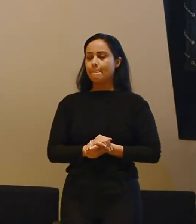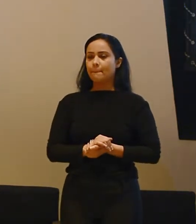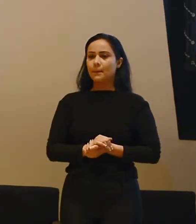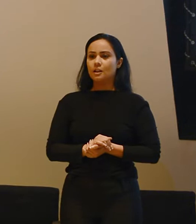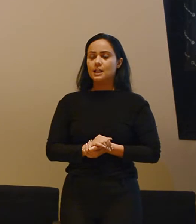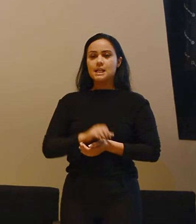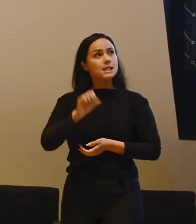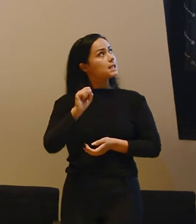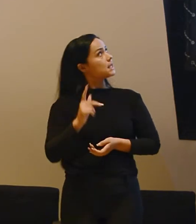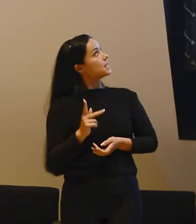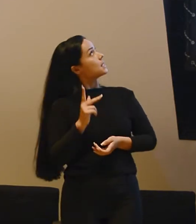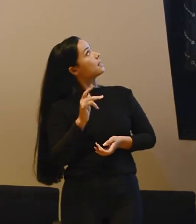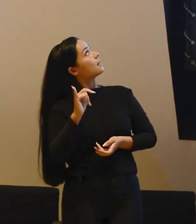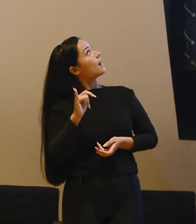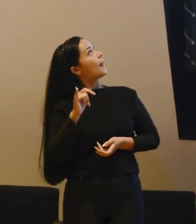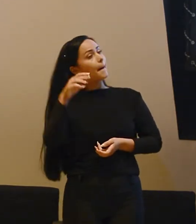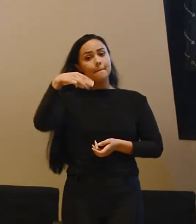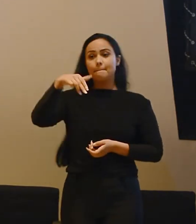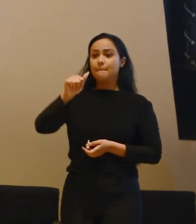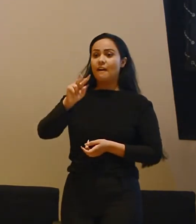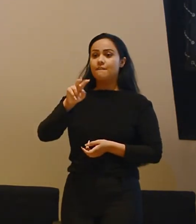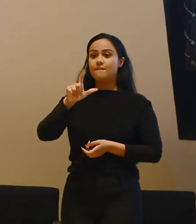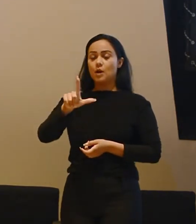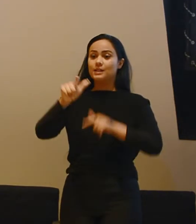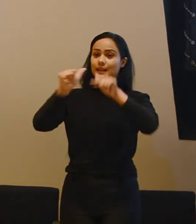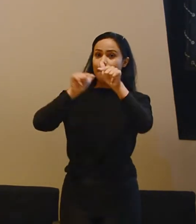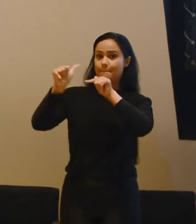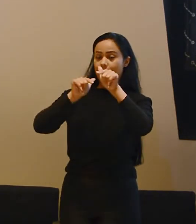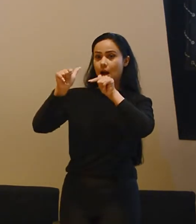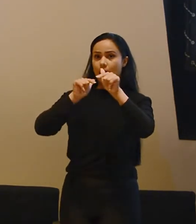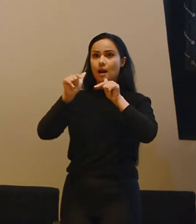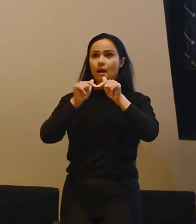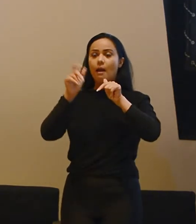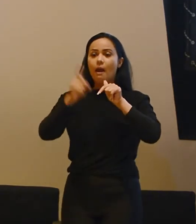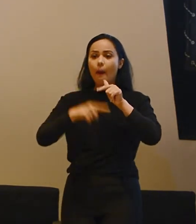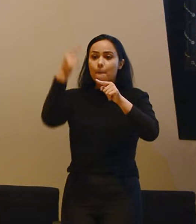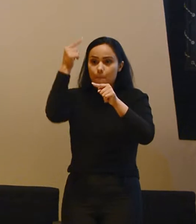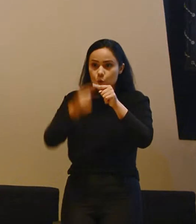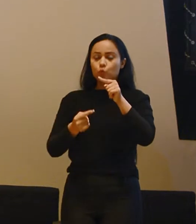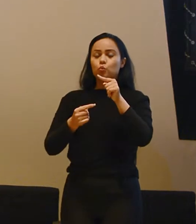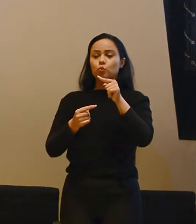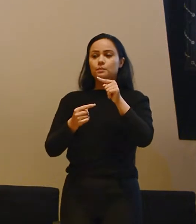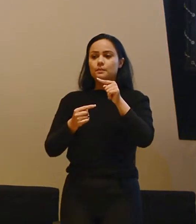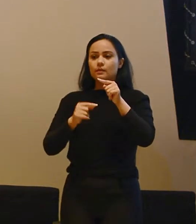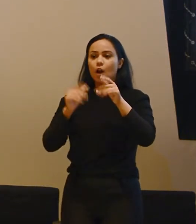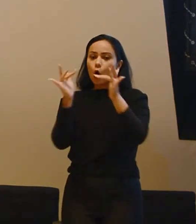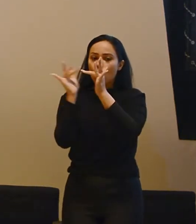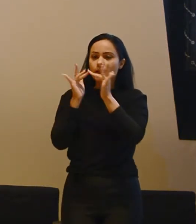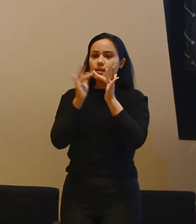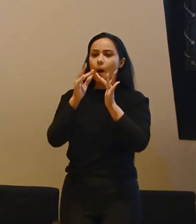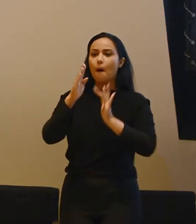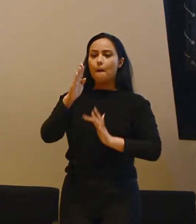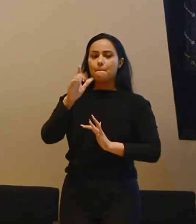O Skymarvel é a solução pediátrica que a gente trabalha, da FONAC. Então ele é um produto que faz conexão via